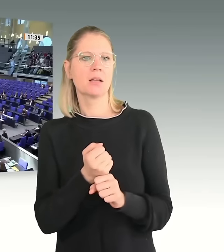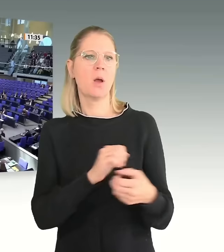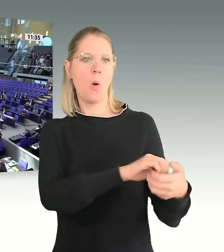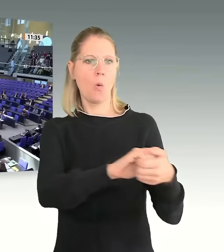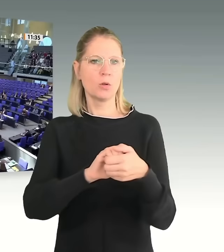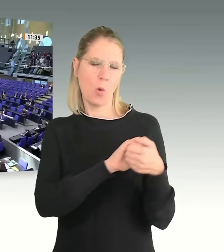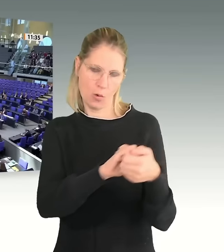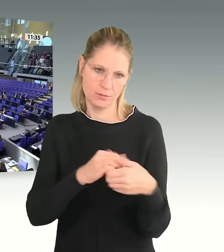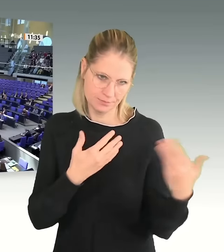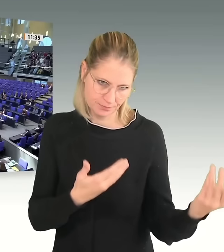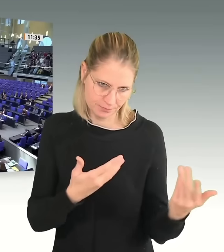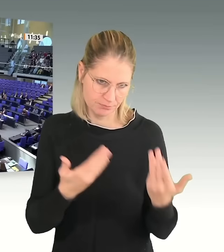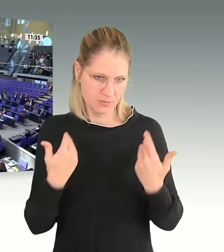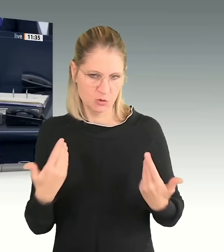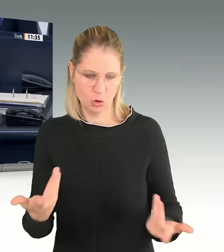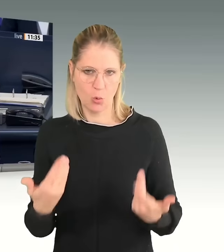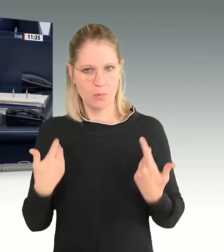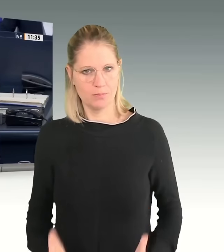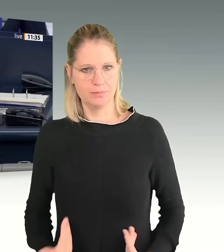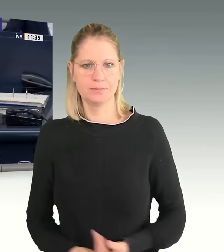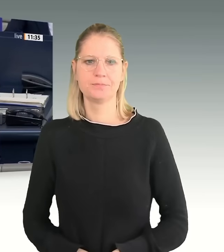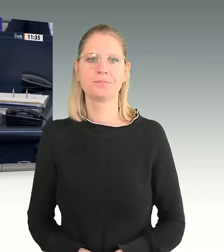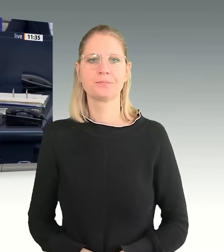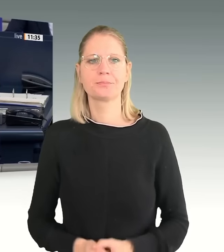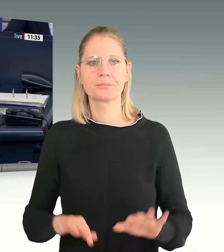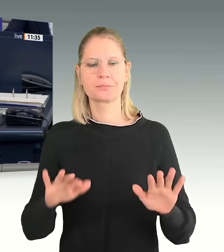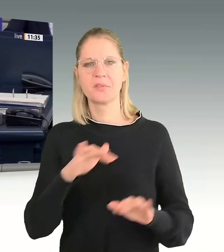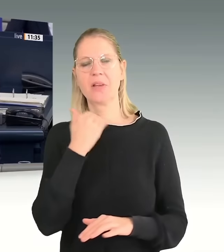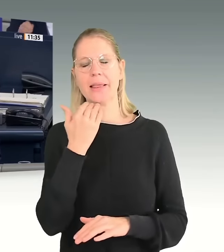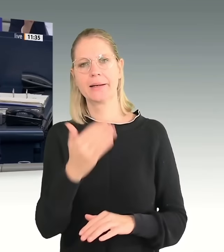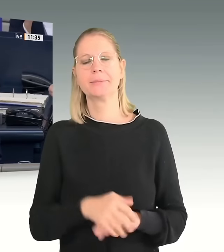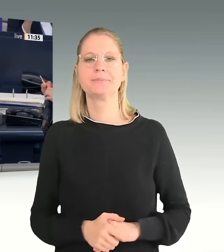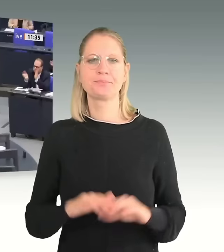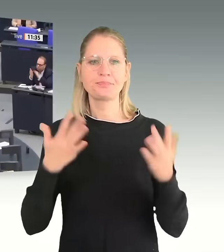Vielen Dank. Nächster Redner ist der Kollege Trakis, Mehmet Ali, SPD-Fraktion.